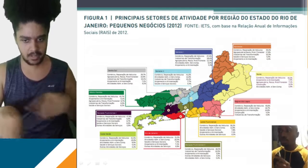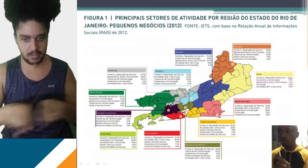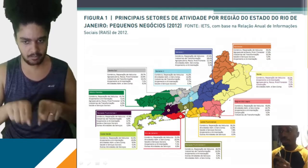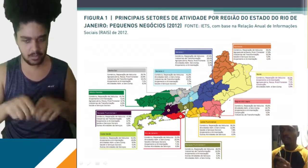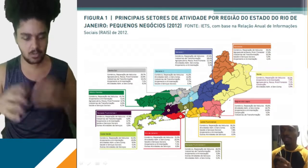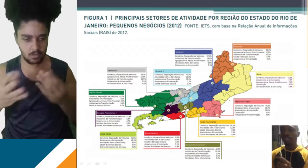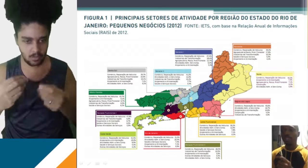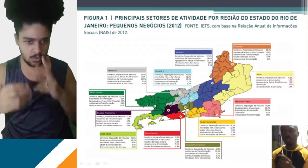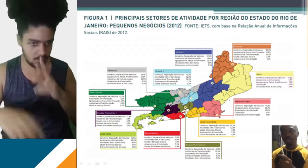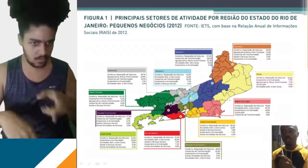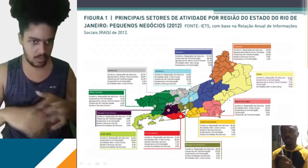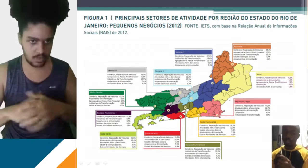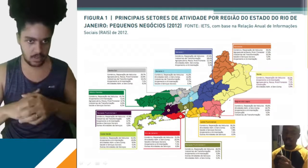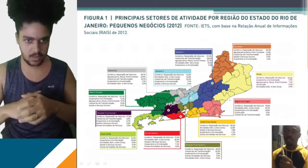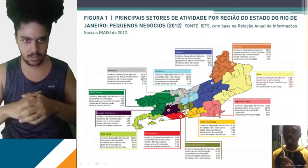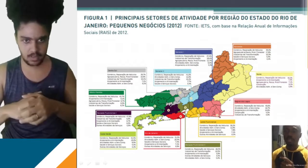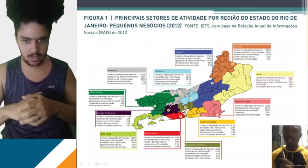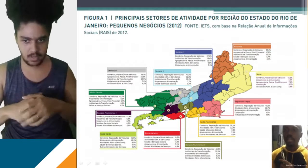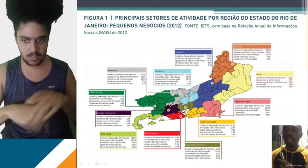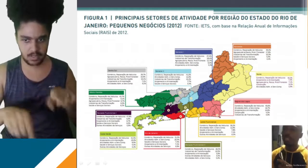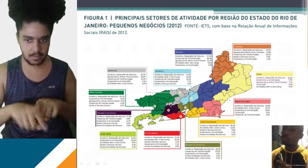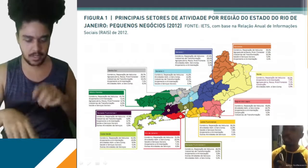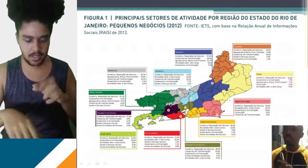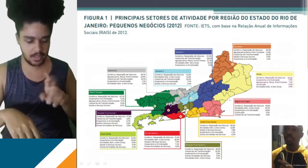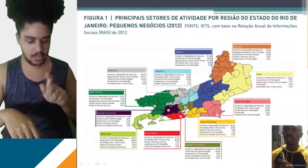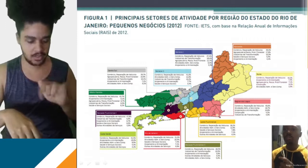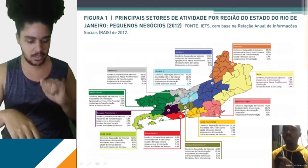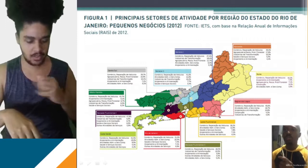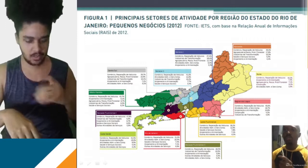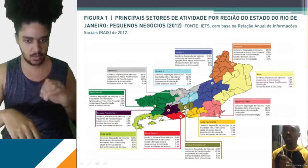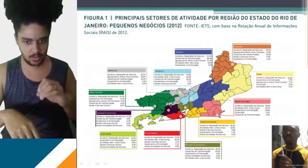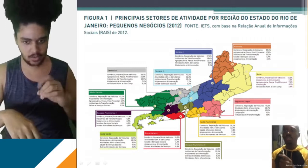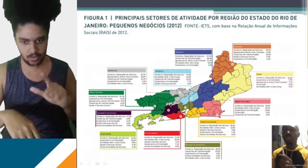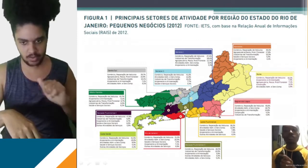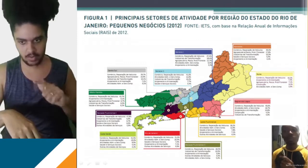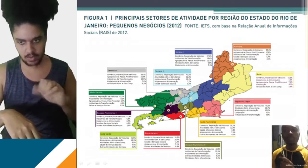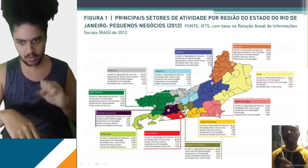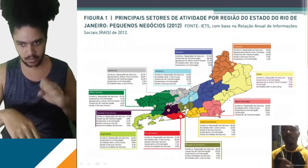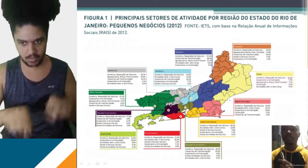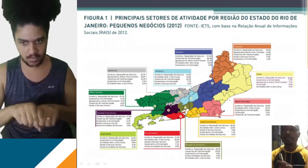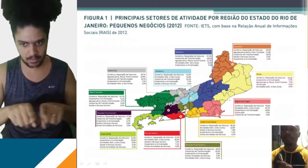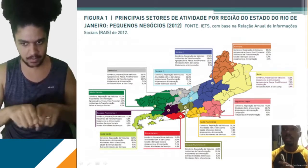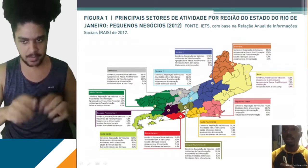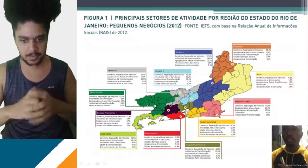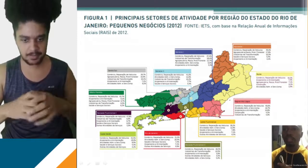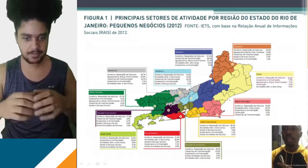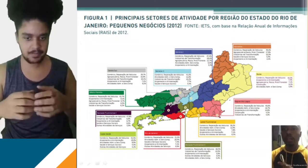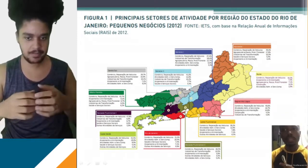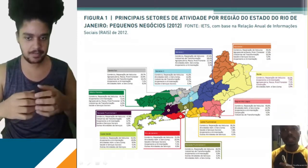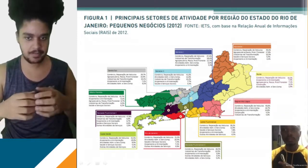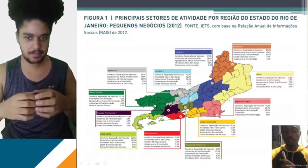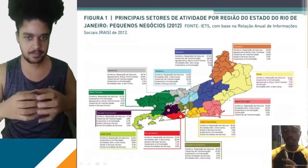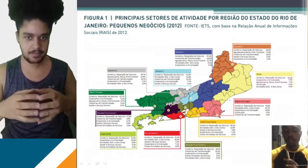o turismo é muito forte, o alojamento, como no caso seriam os hotéis. E a região dos lados também, o turismo, a indústria de transformação também é muito forte ali.